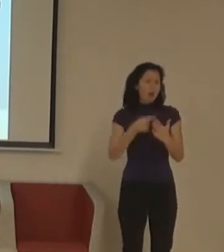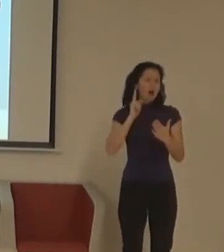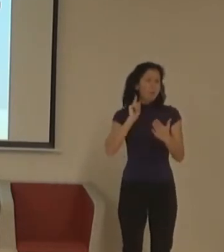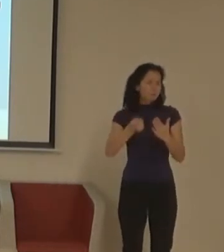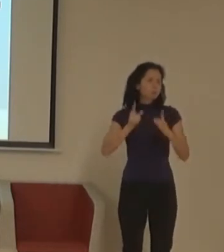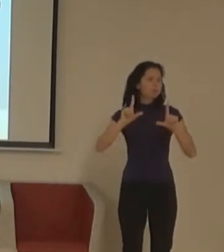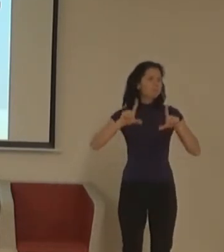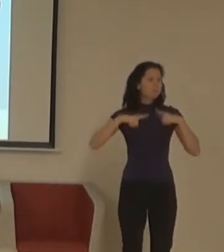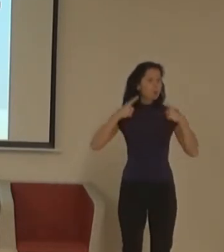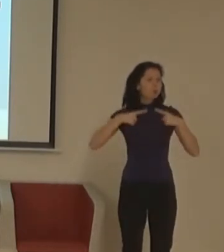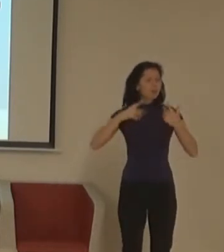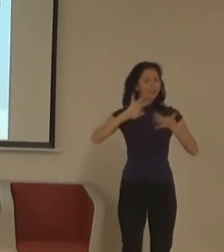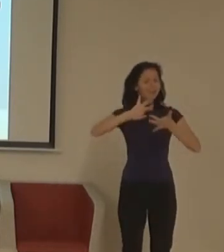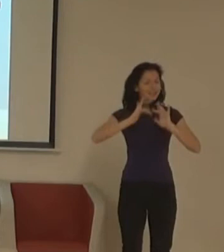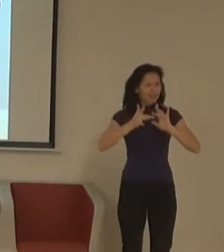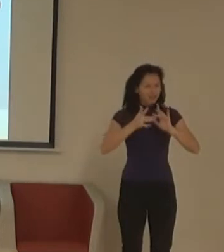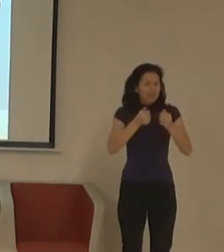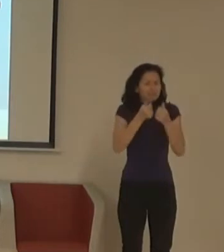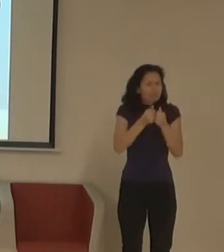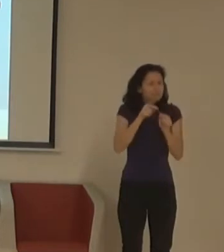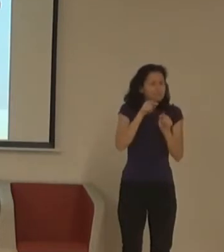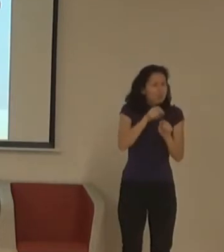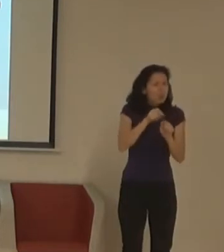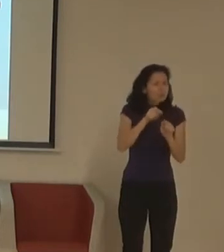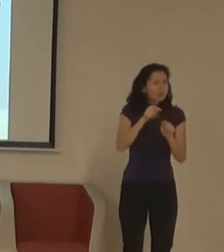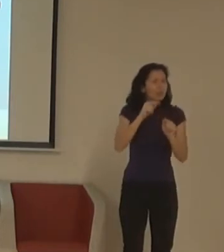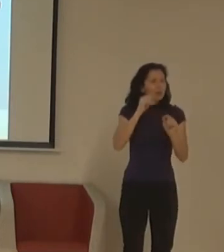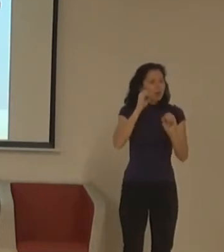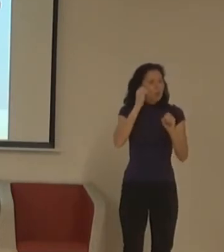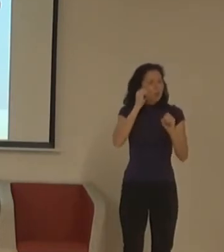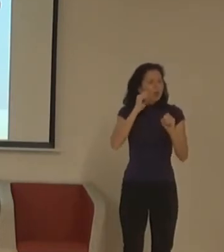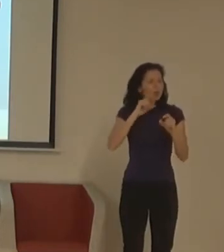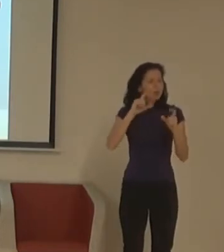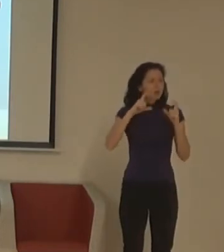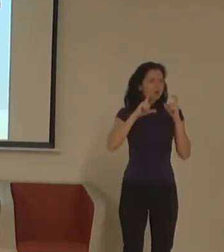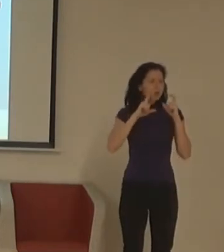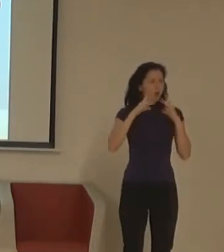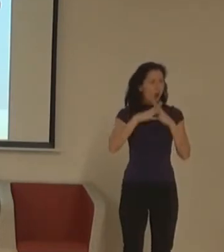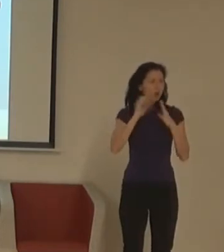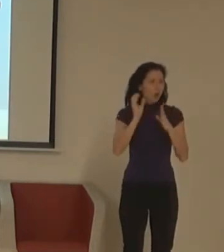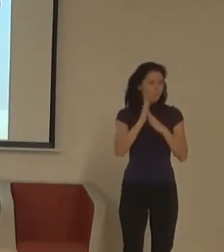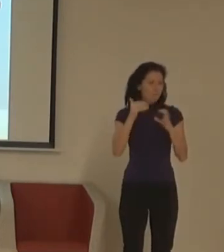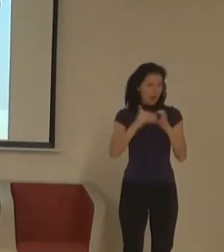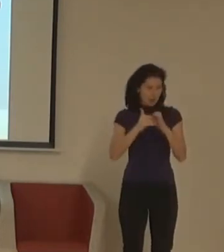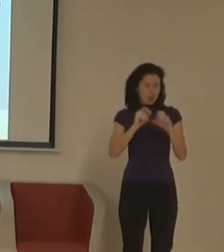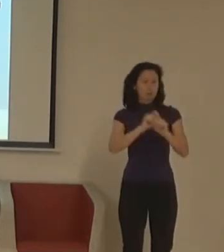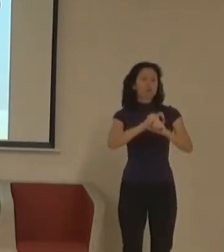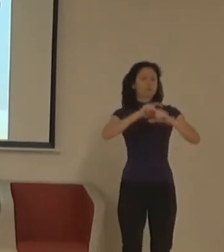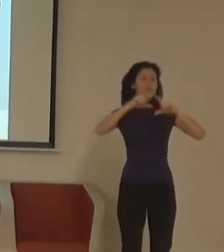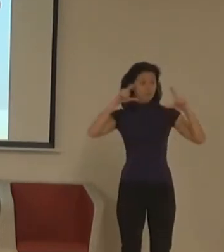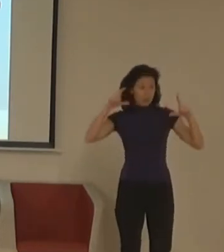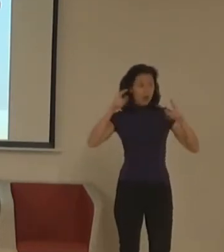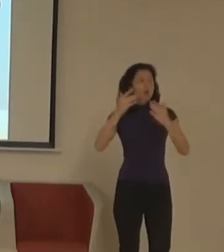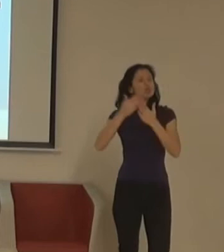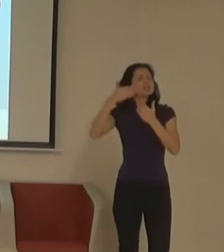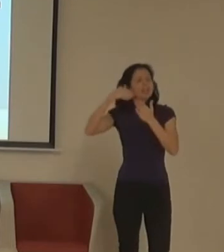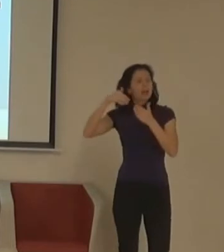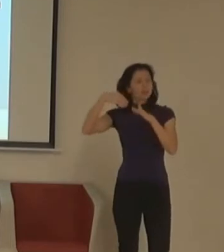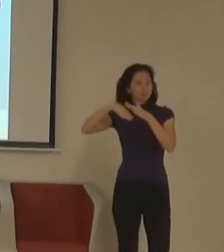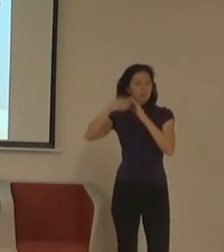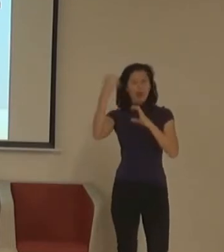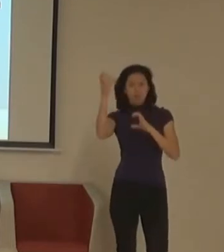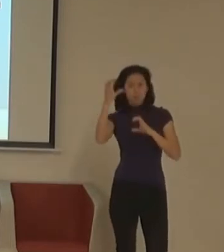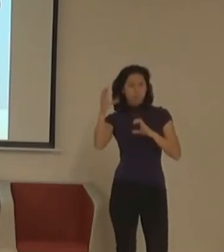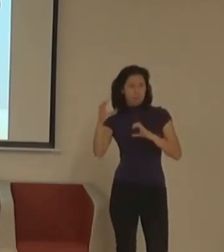tady dokonané, ale na přístupnost nikdy není dokonané. Takže tady to řešení, budeme mít nějaké video na pevno na webuvojich stránkách i nějakých video pro ty,